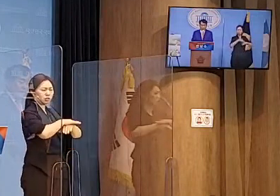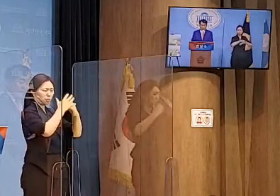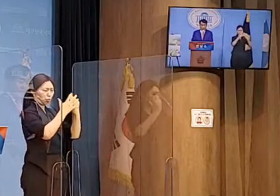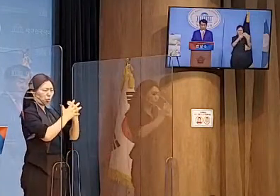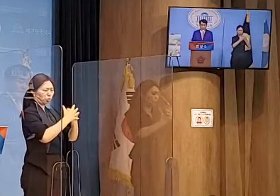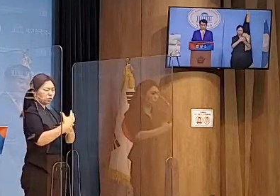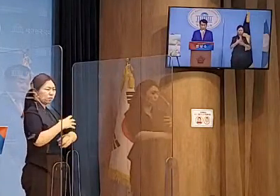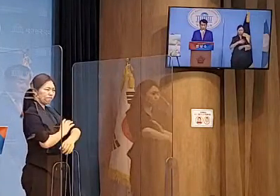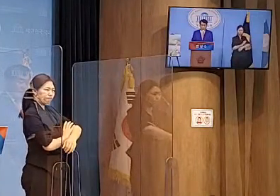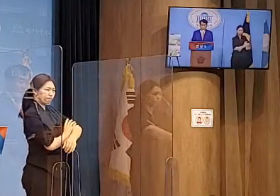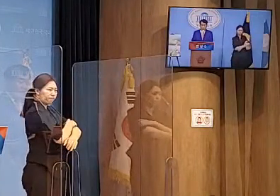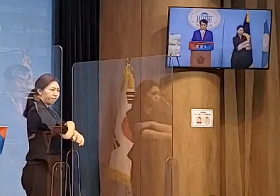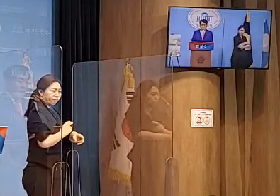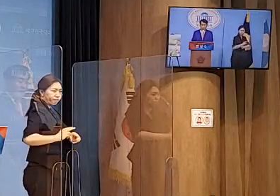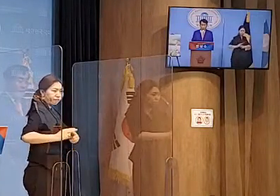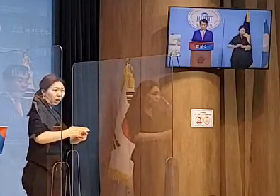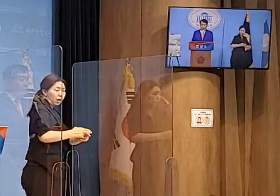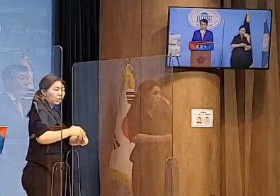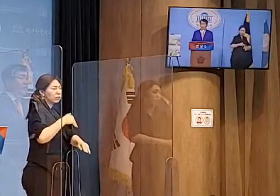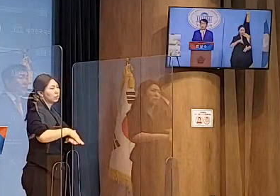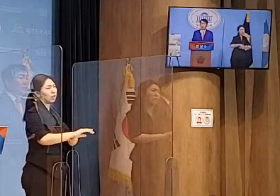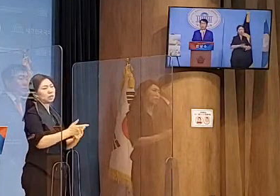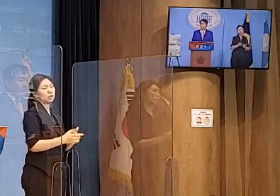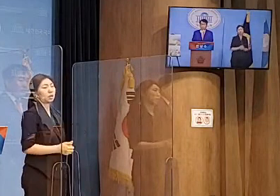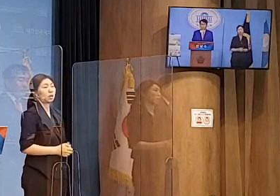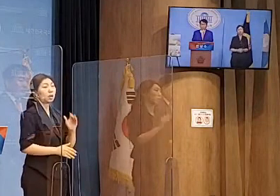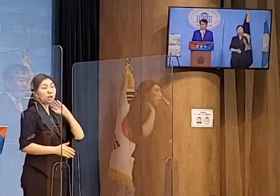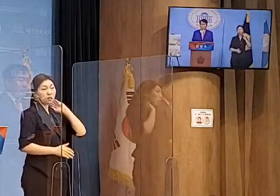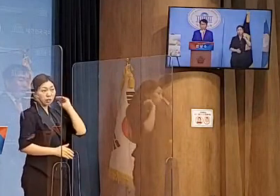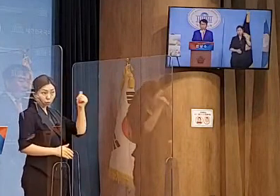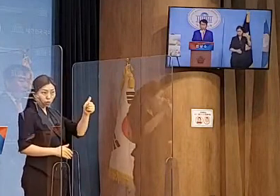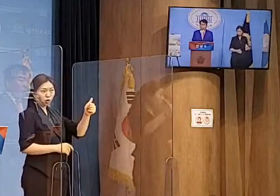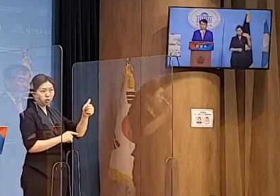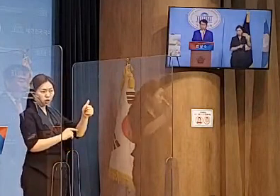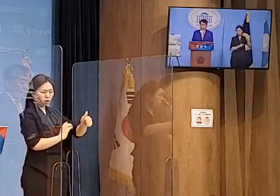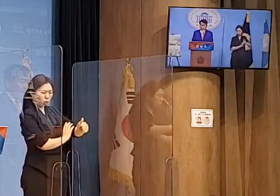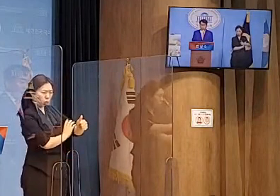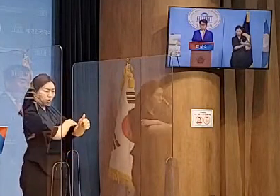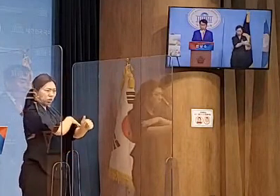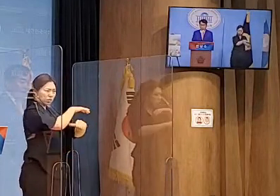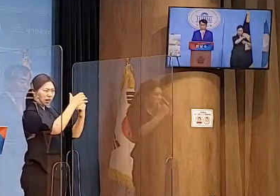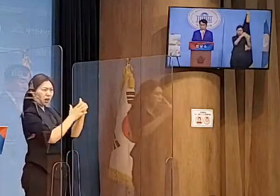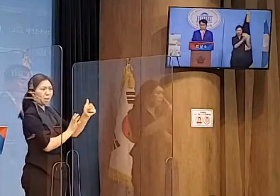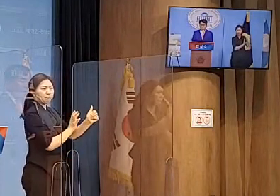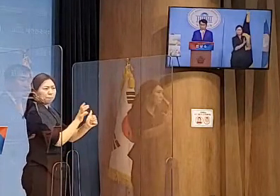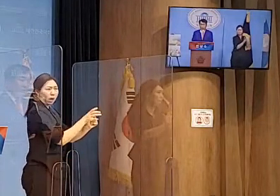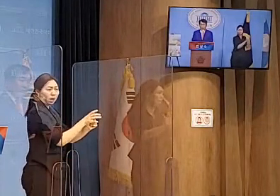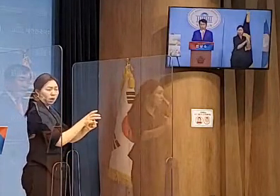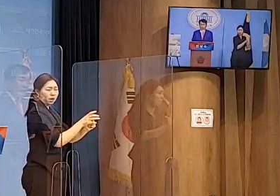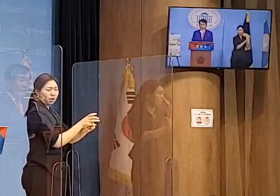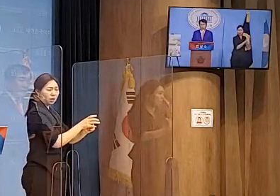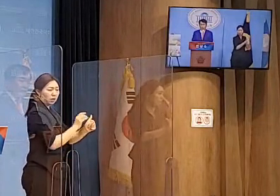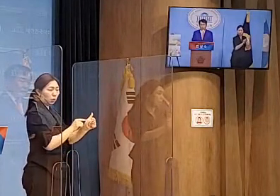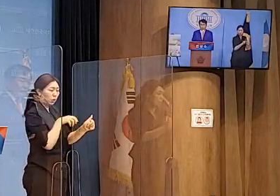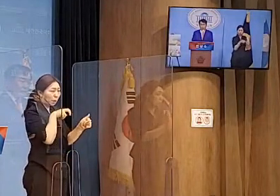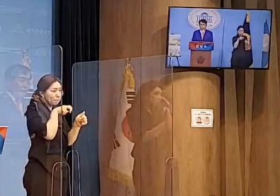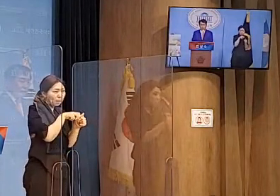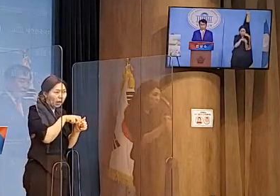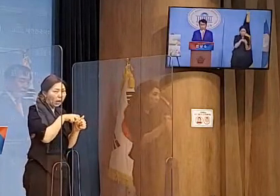대통령에게 권한이 집중되어서 호가 고위하는 책단들이